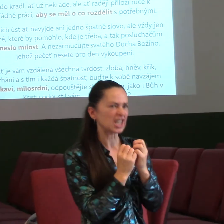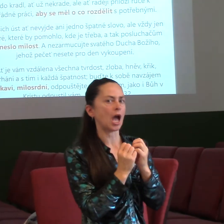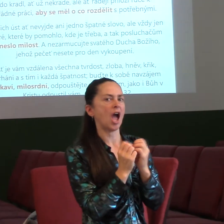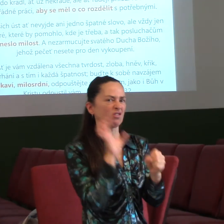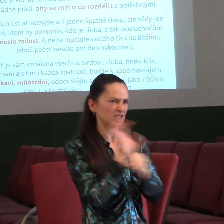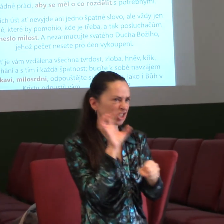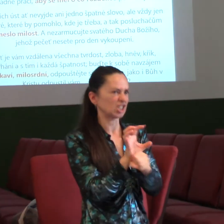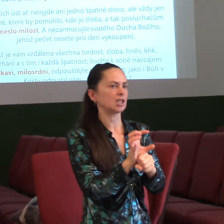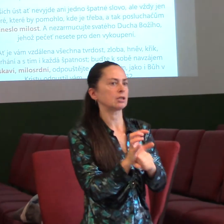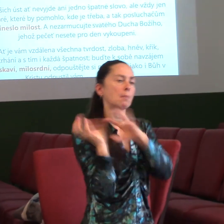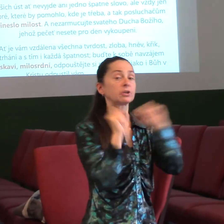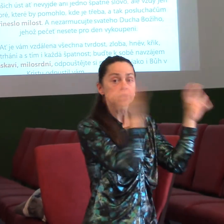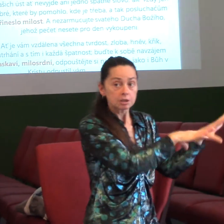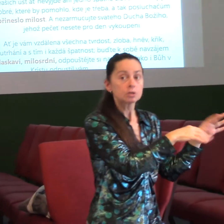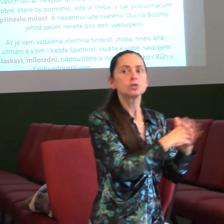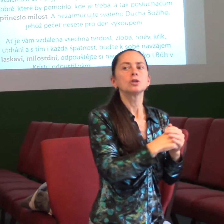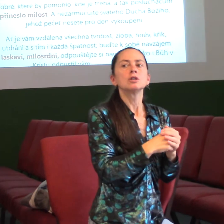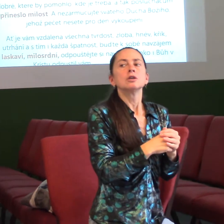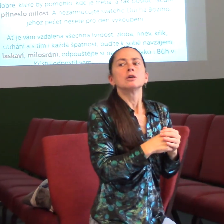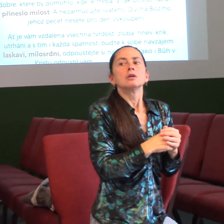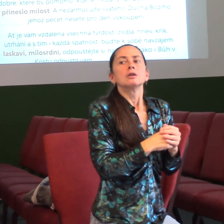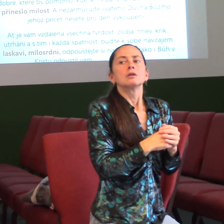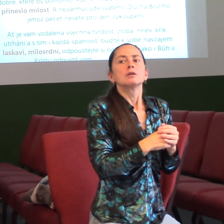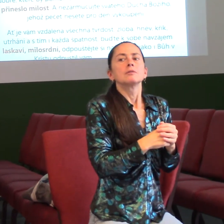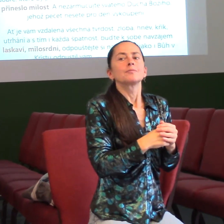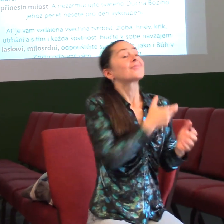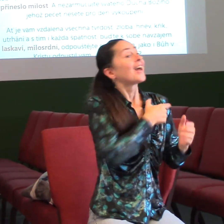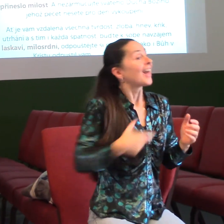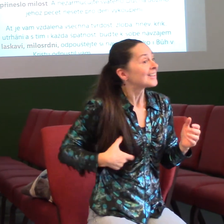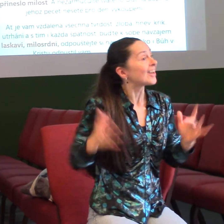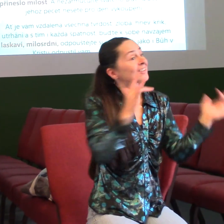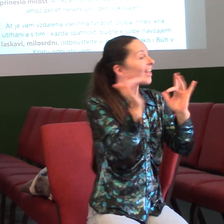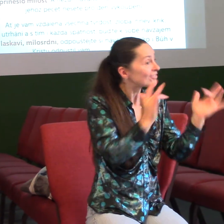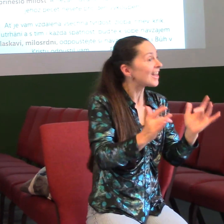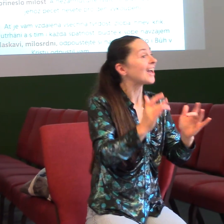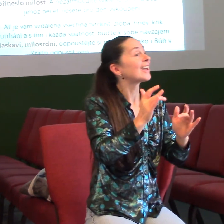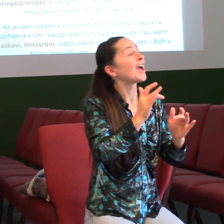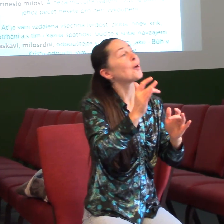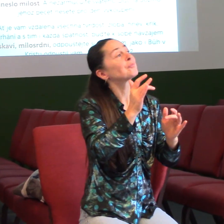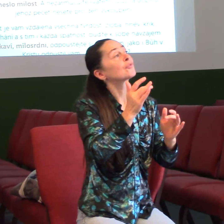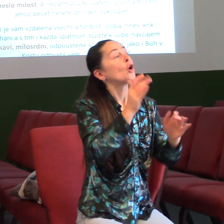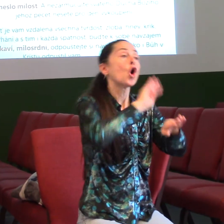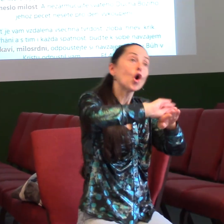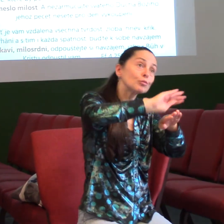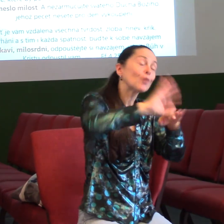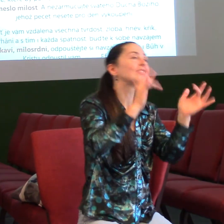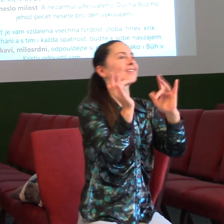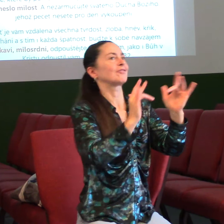špatnost. Buďte k sobě navzájem laskaví, milostrní, odpouštějte si navzájem, jako i Bůh v Kristu